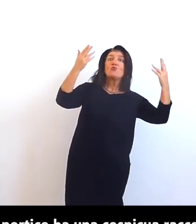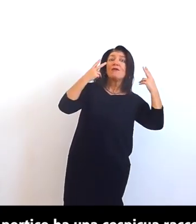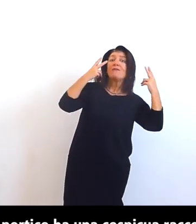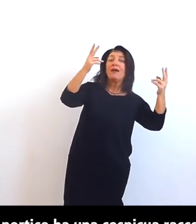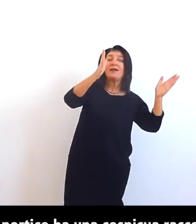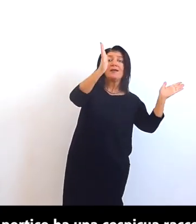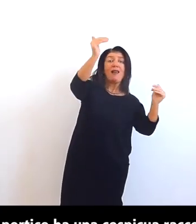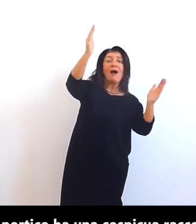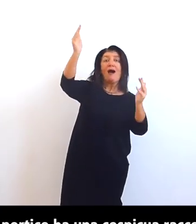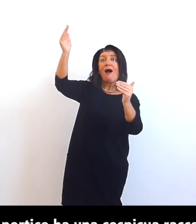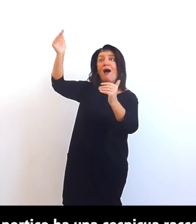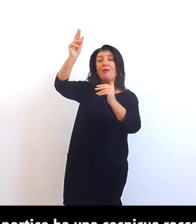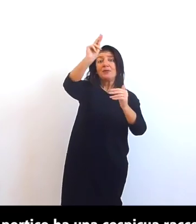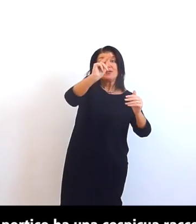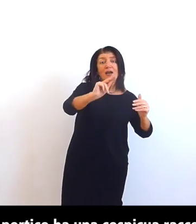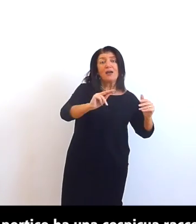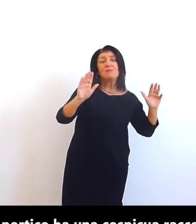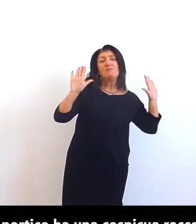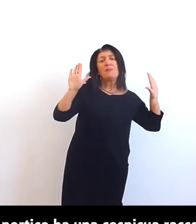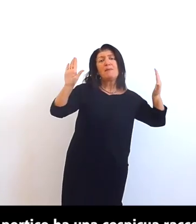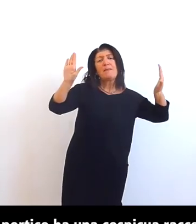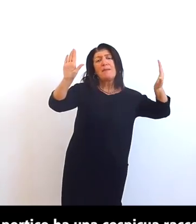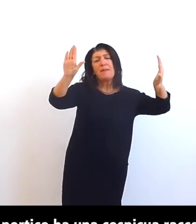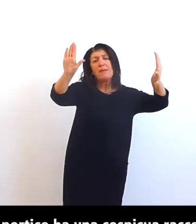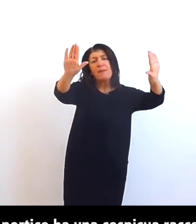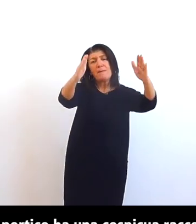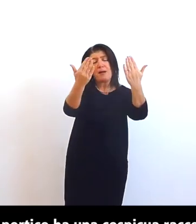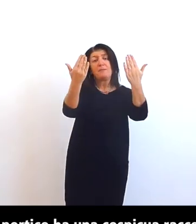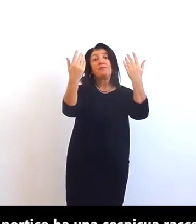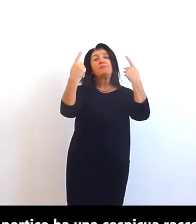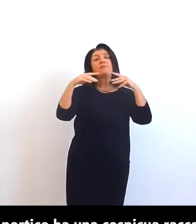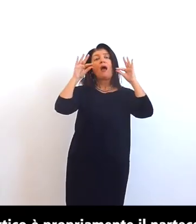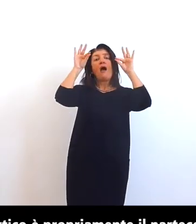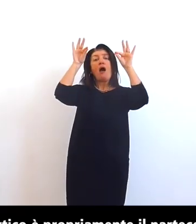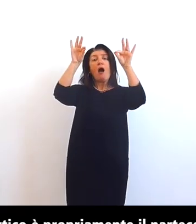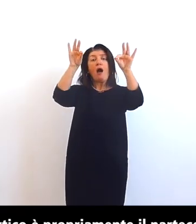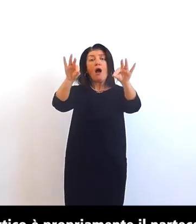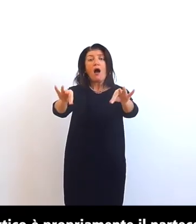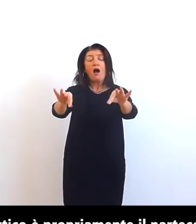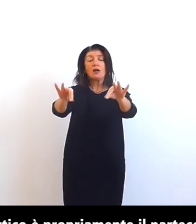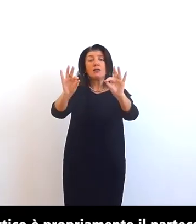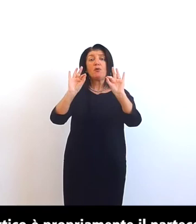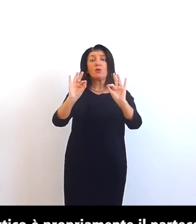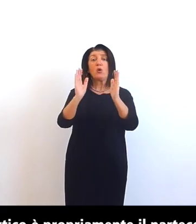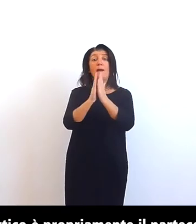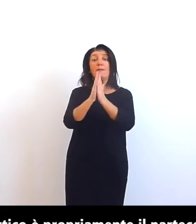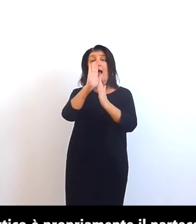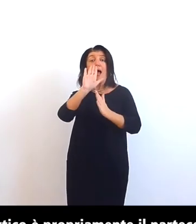il quarto lato del portico è propriamente il nartece della basilica numero 2 sopra